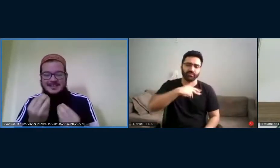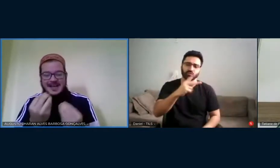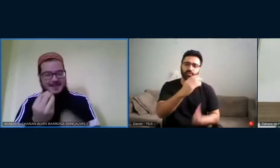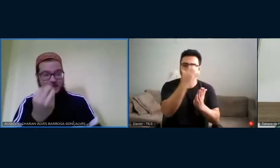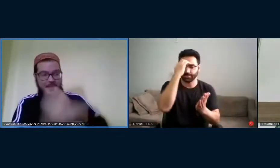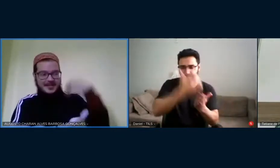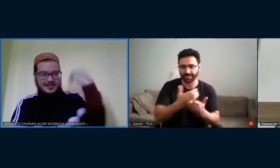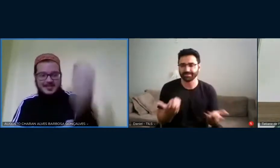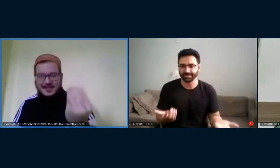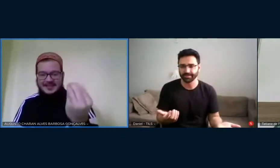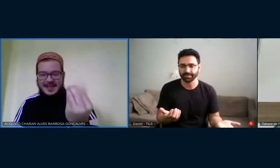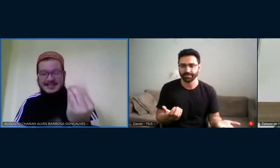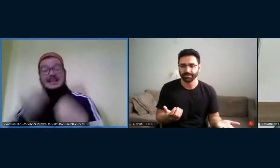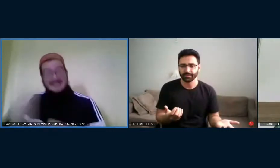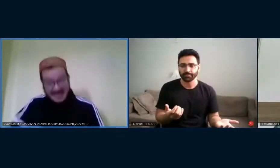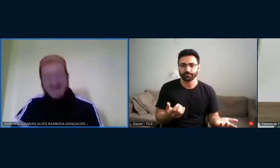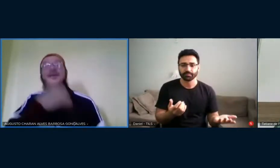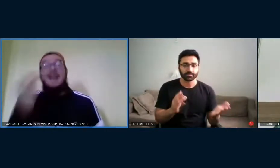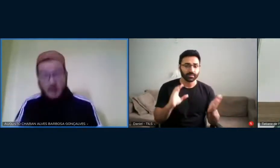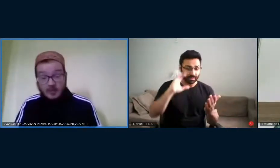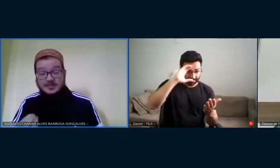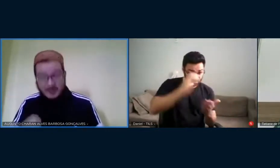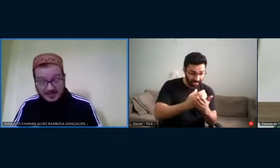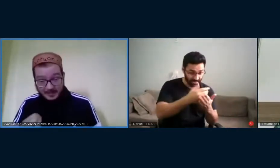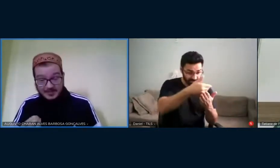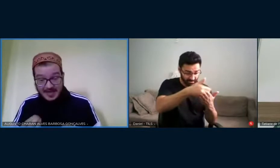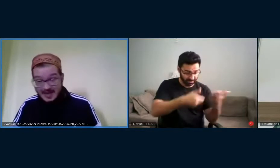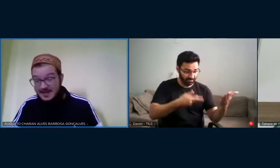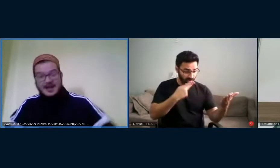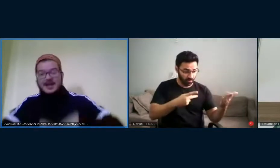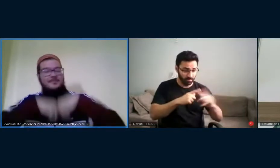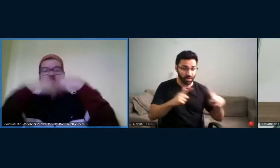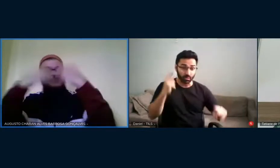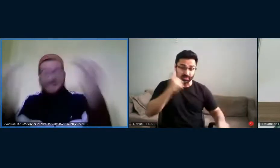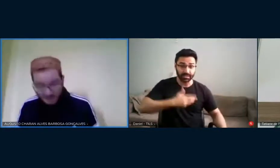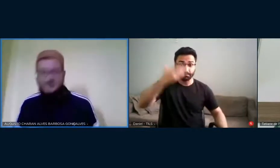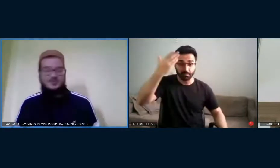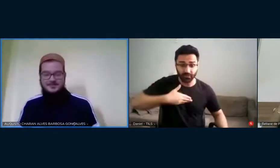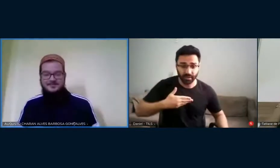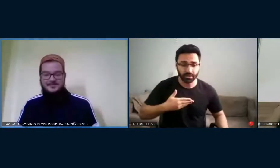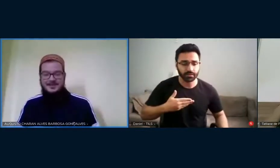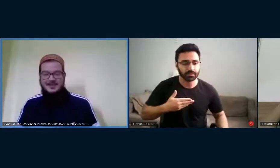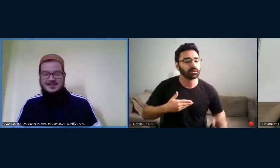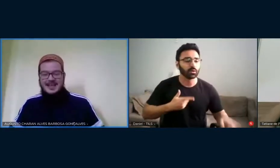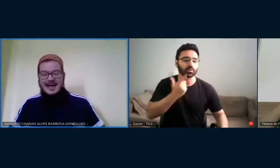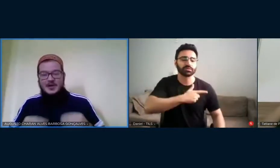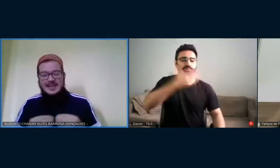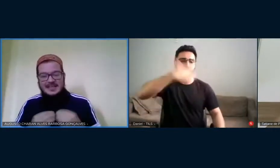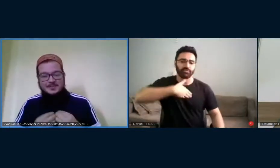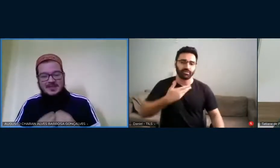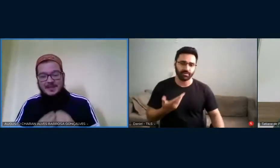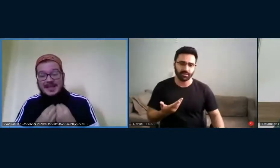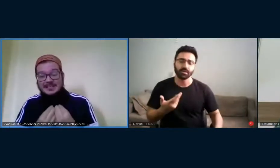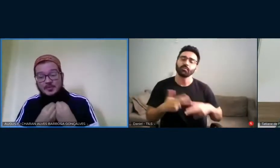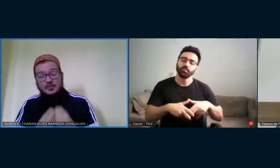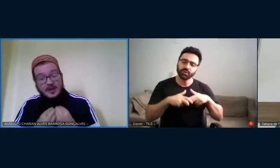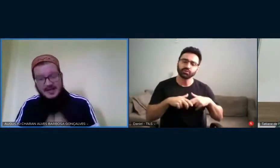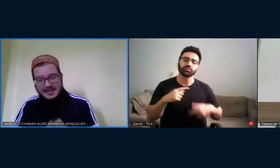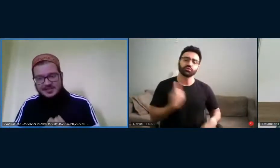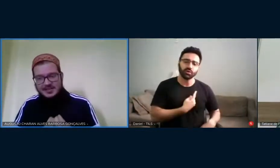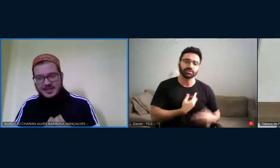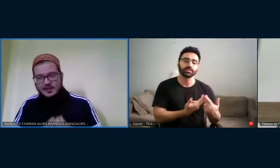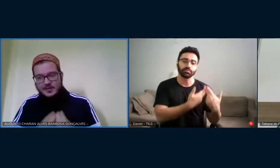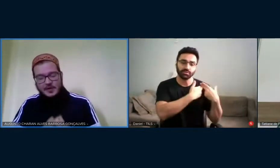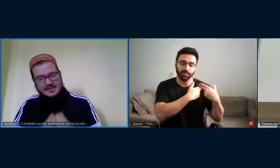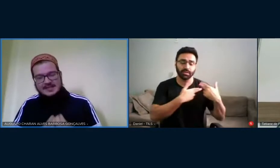pensando assim, ela promete isso na tese, será que ela vai dar conta de demonstrar? Demonstrou, então assim, a nossa responsabilidade é muito